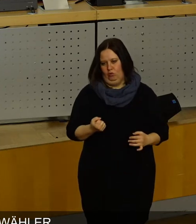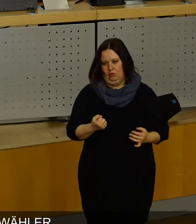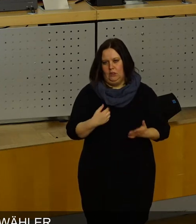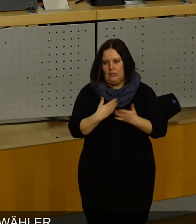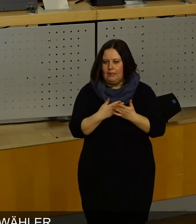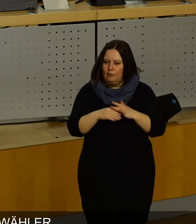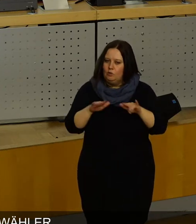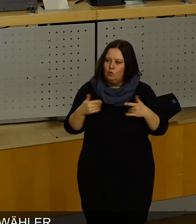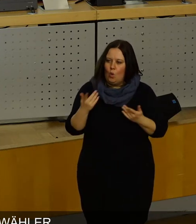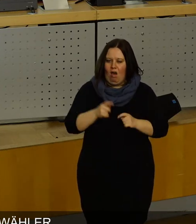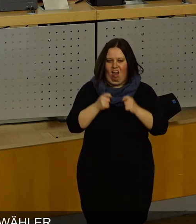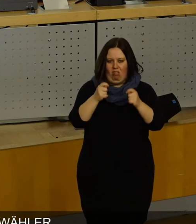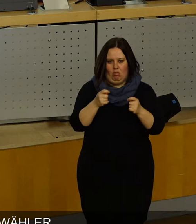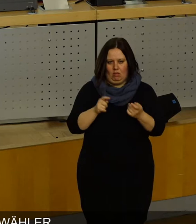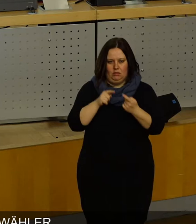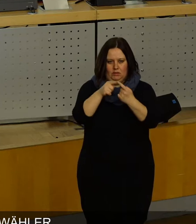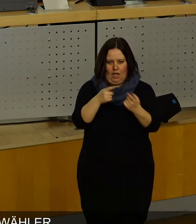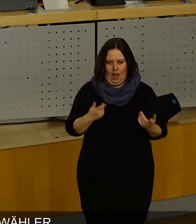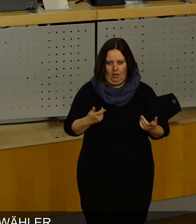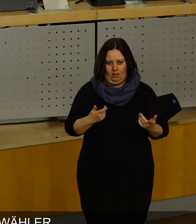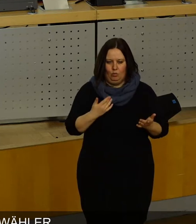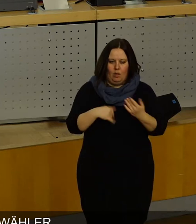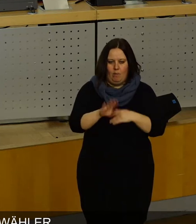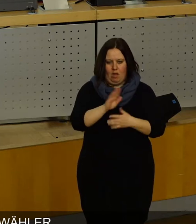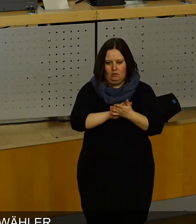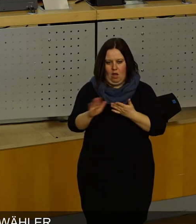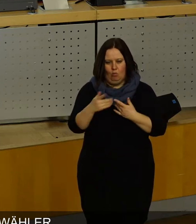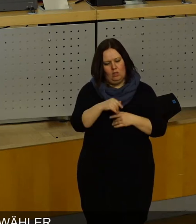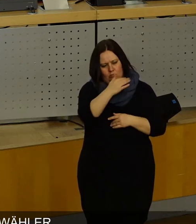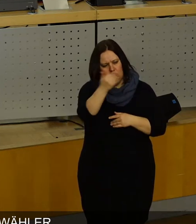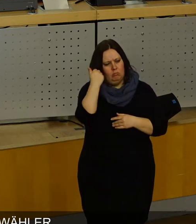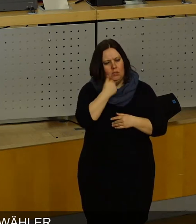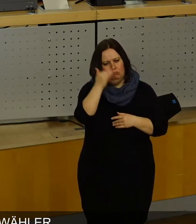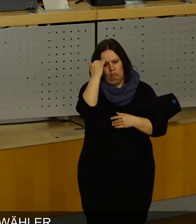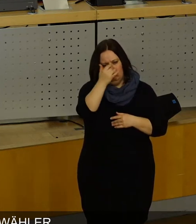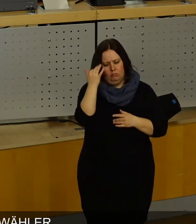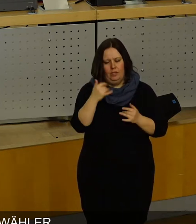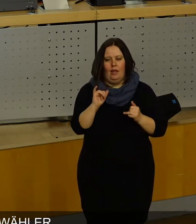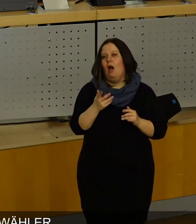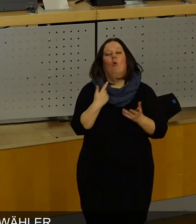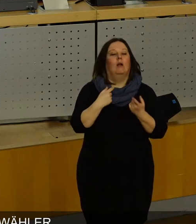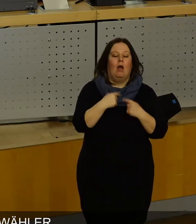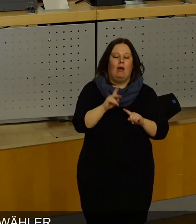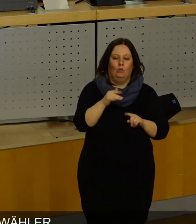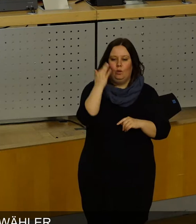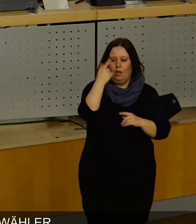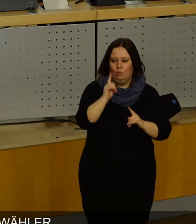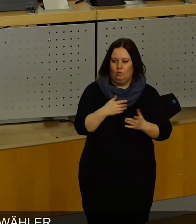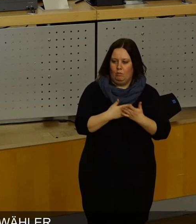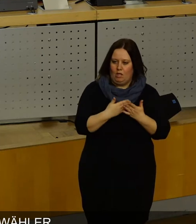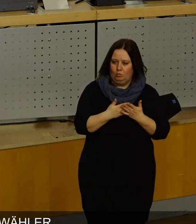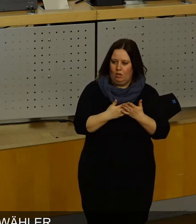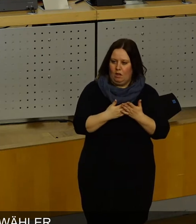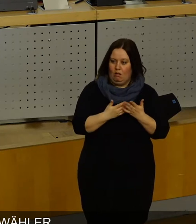was wir mit diesem Antrag eigentlich erreichen wollen. Wir bitten Sie, darüber nachzudenken. Natürlich muss man auch über etwas anderes nachdenken. Man muss auch darüber